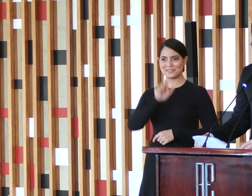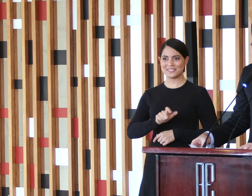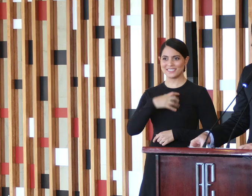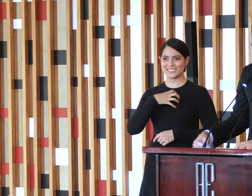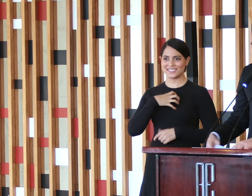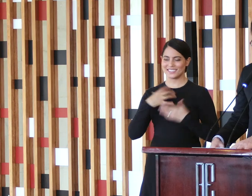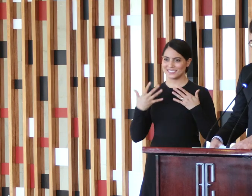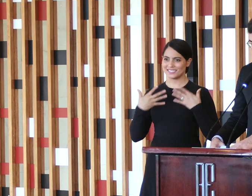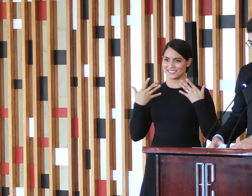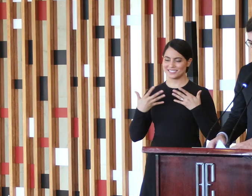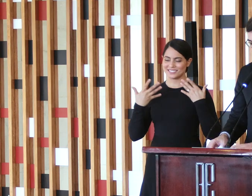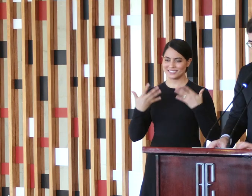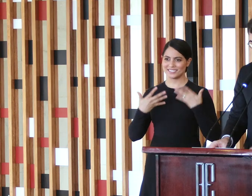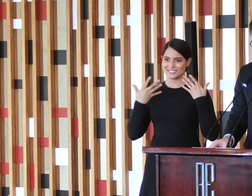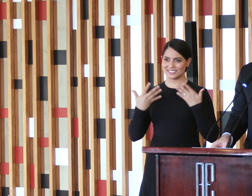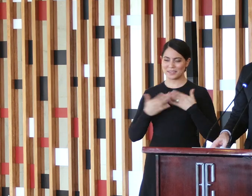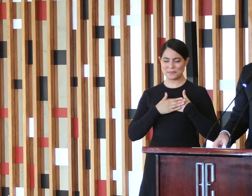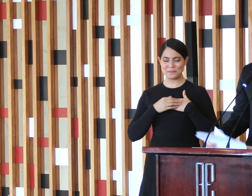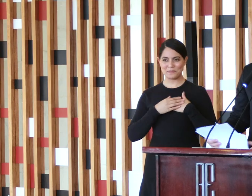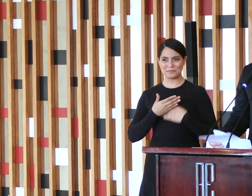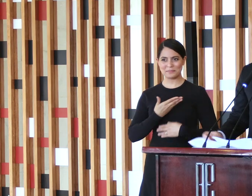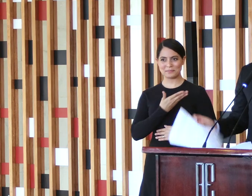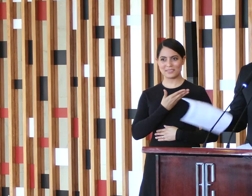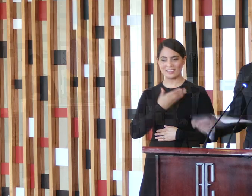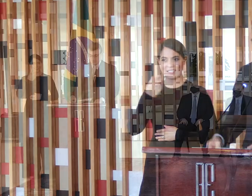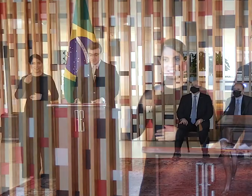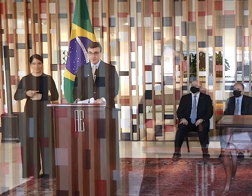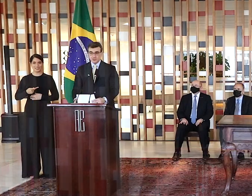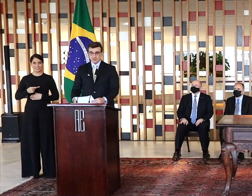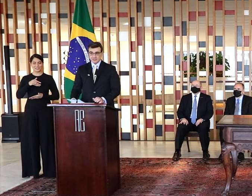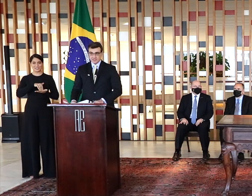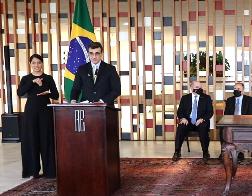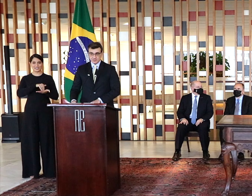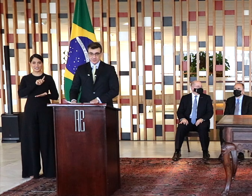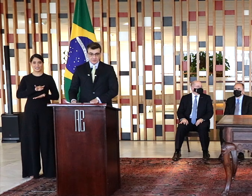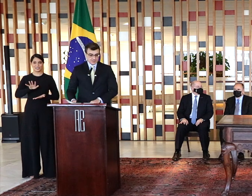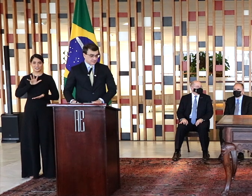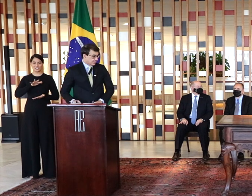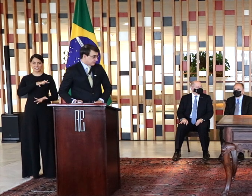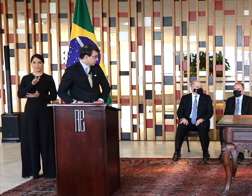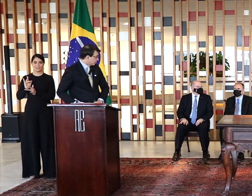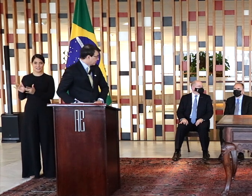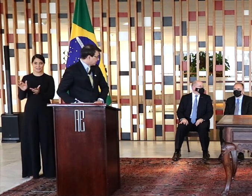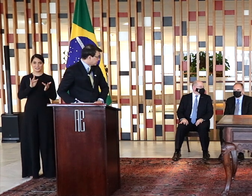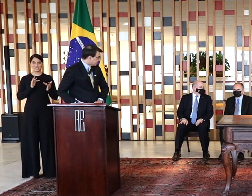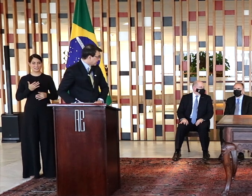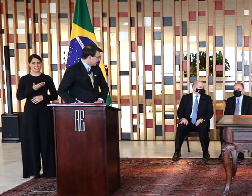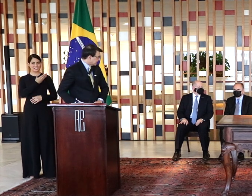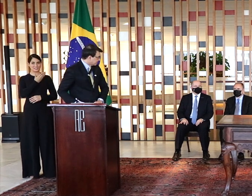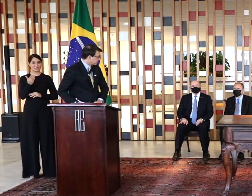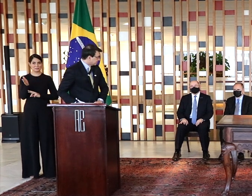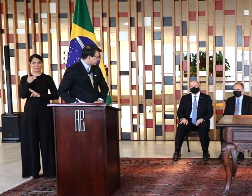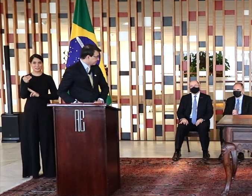e o conforto que me dá até ao meu lado no Itamaraty, o secretário-geral das Relações Exteriores, embaixador Fernando